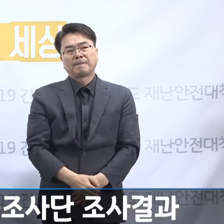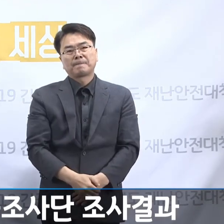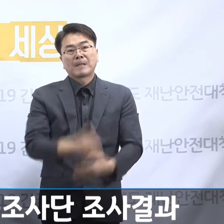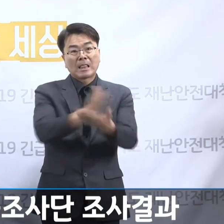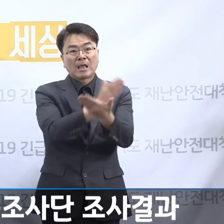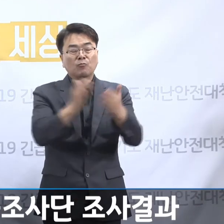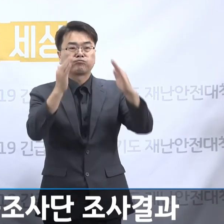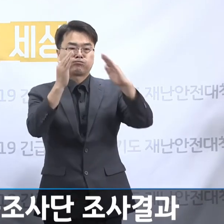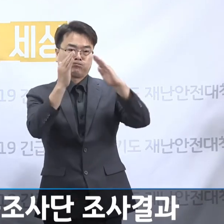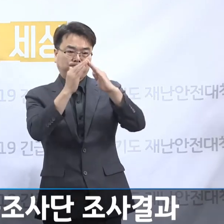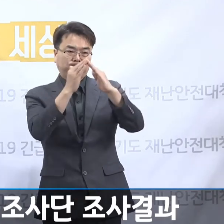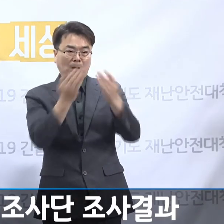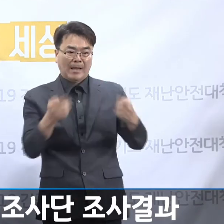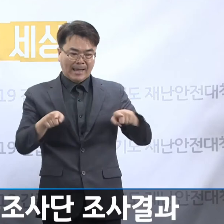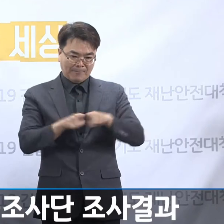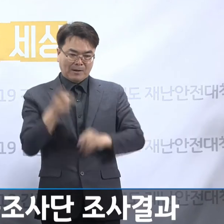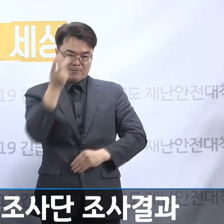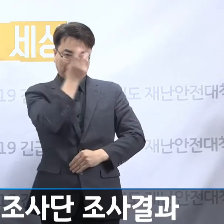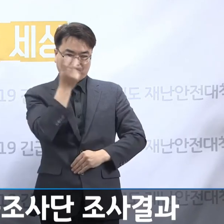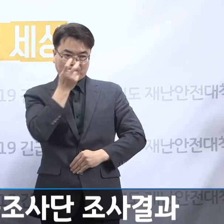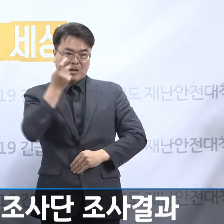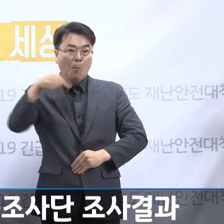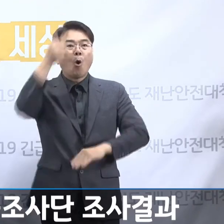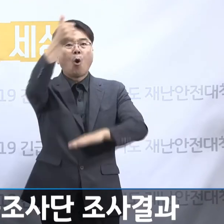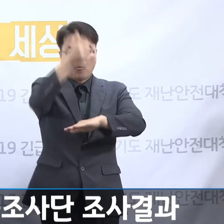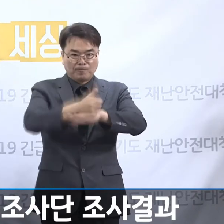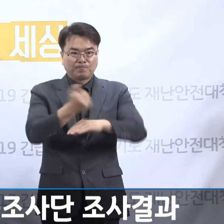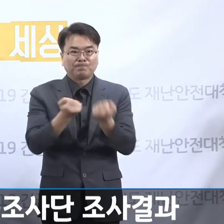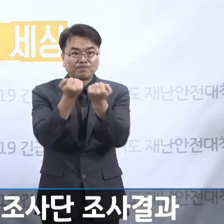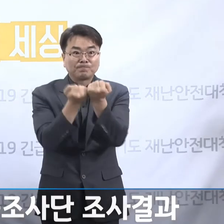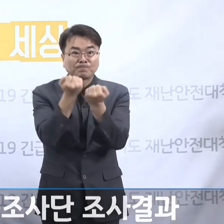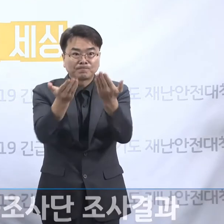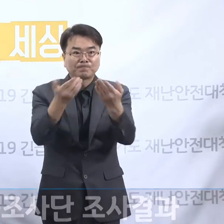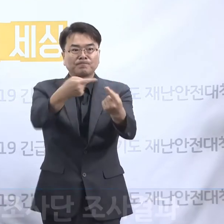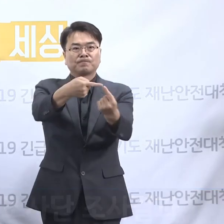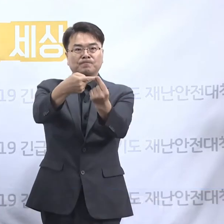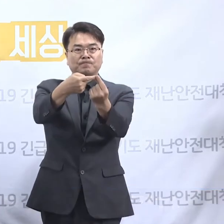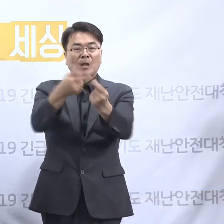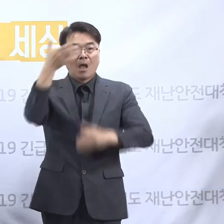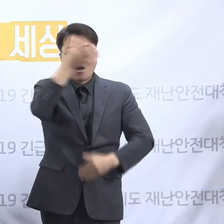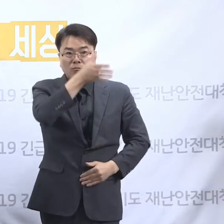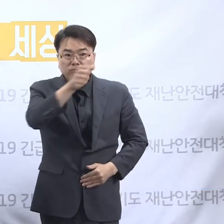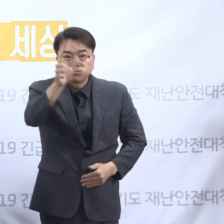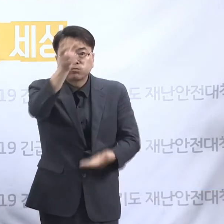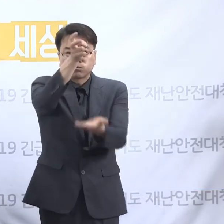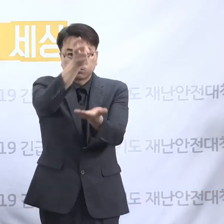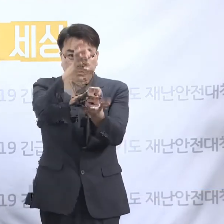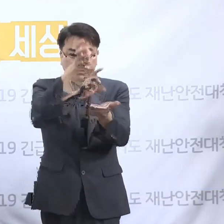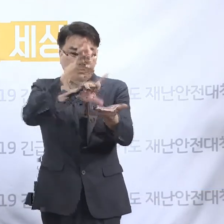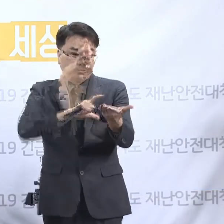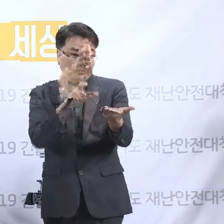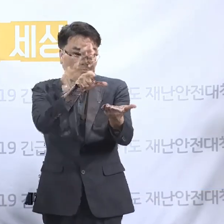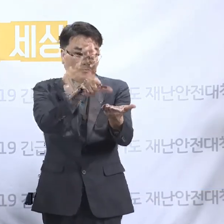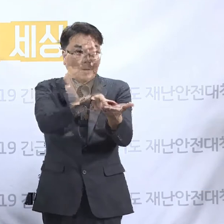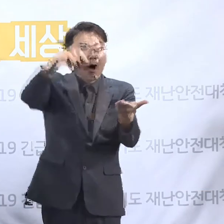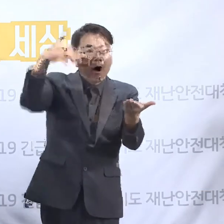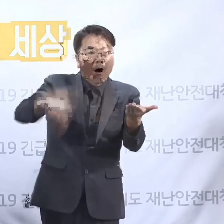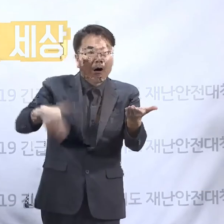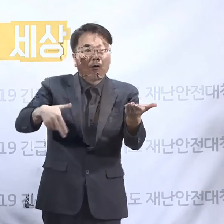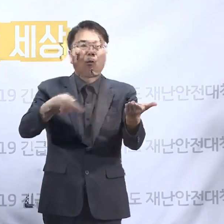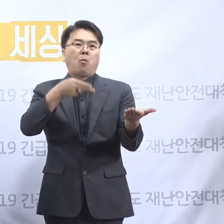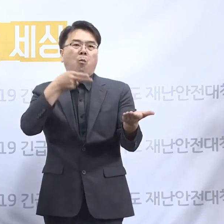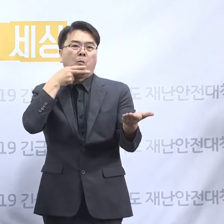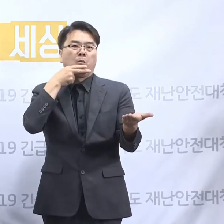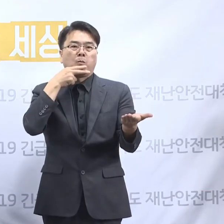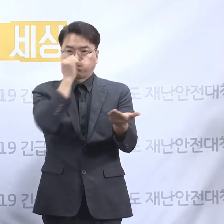나눔의집 민관합동조사 결과를 말씀드리겠습니다. 첫째, 기부금품법에 의한 모집 등록을 하지 않고 후원금을